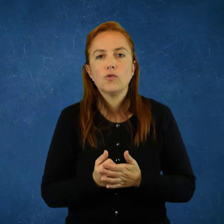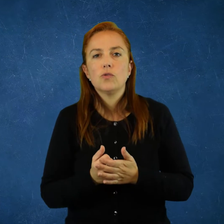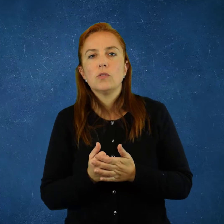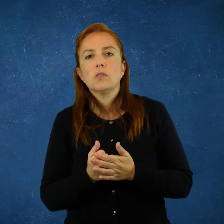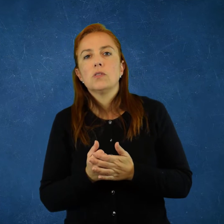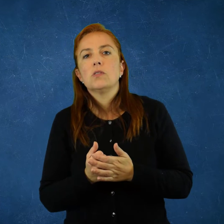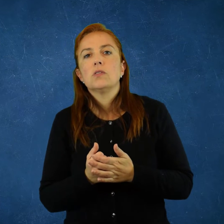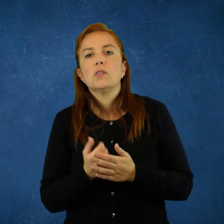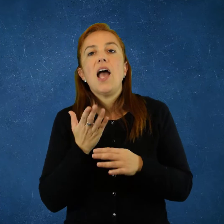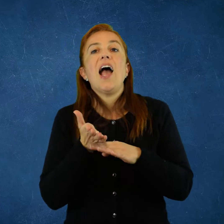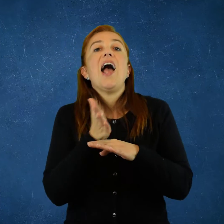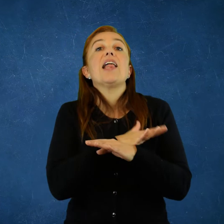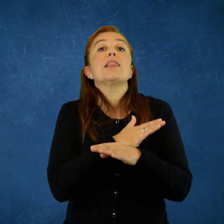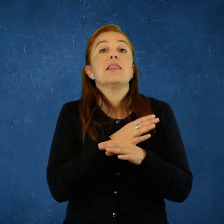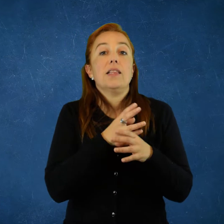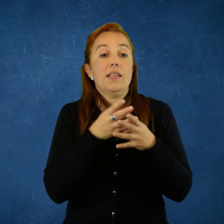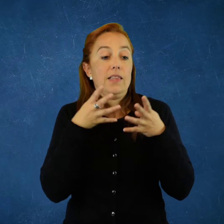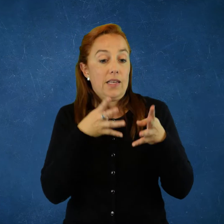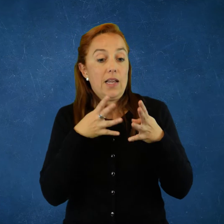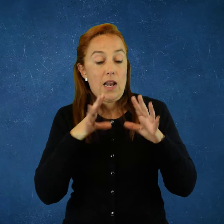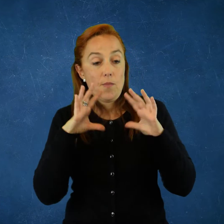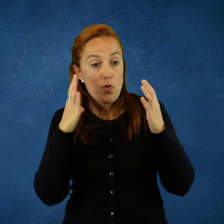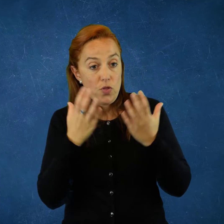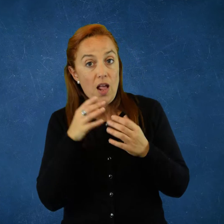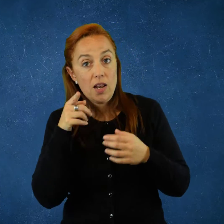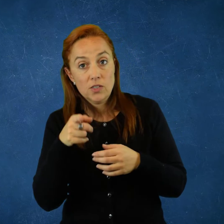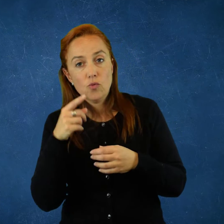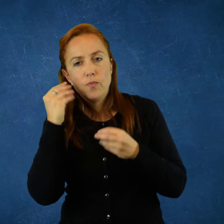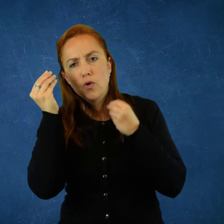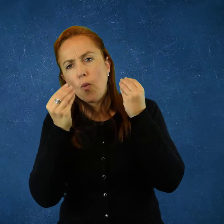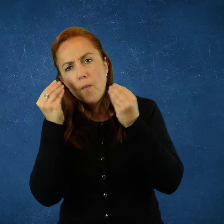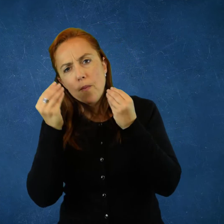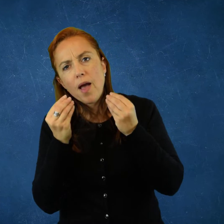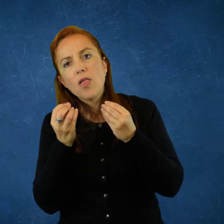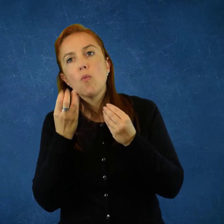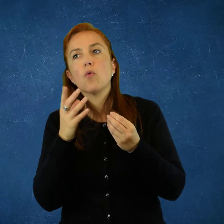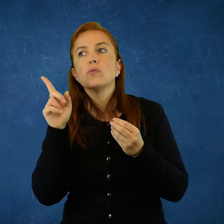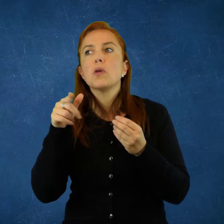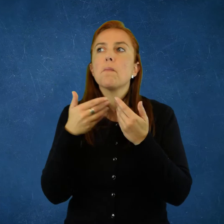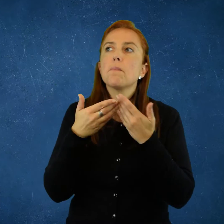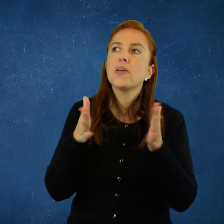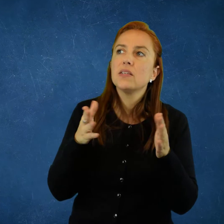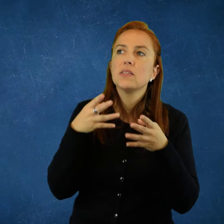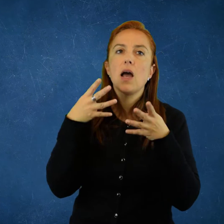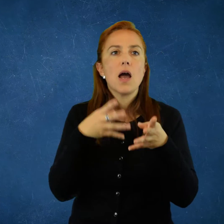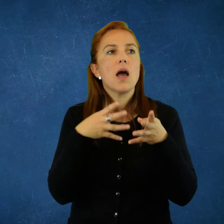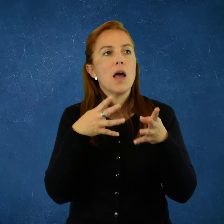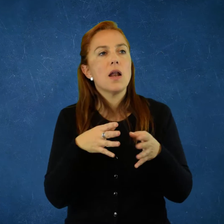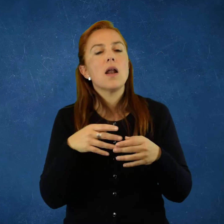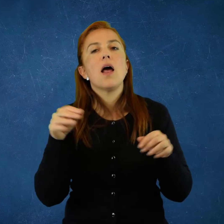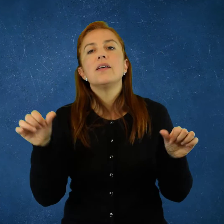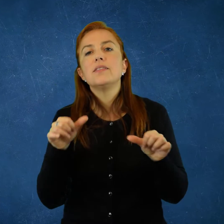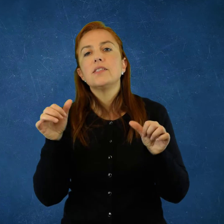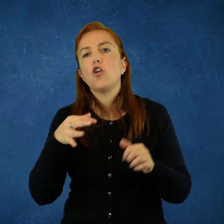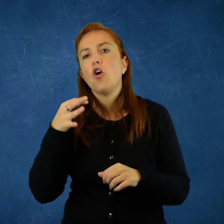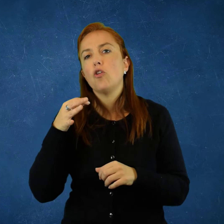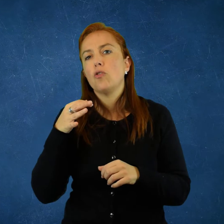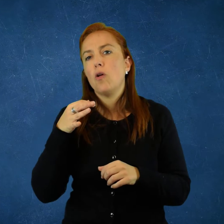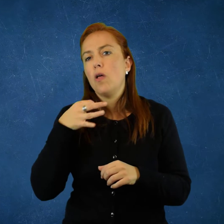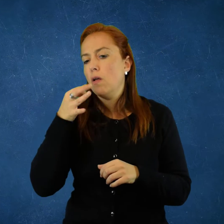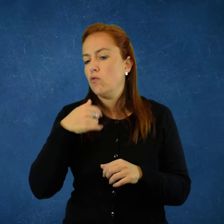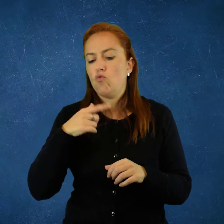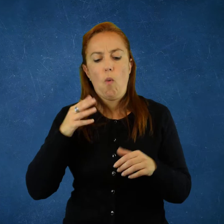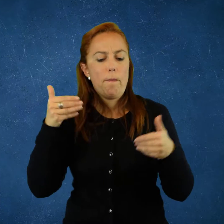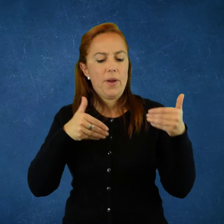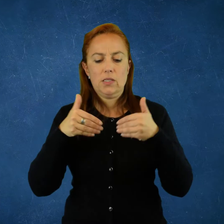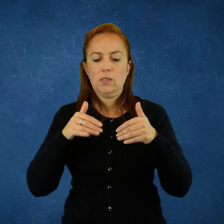europeos estuvieron muy preocupados, antes de que pudiera haber guerra mundial, estuvieron muy preocupados por si ella